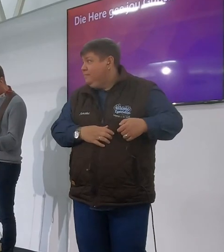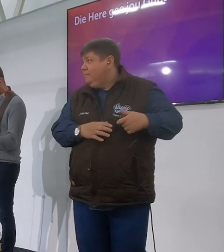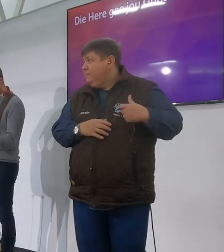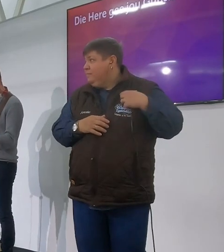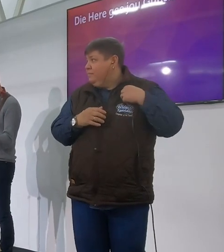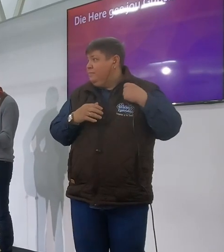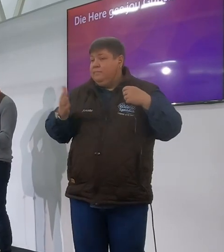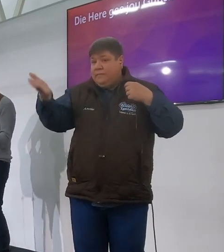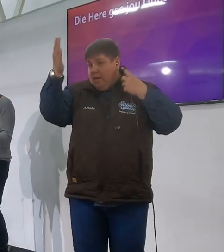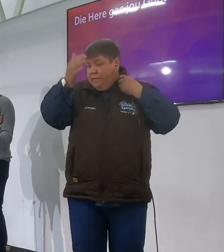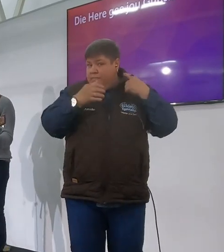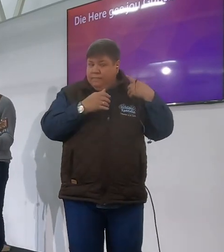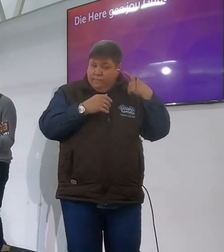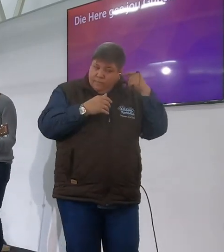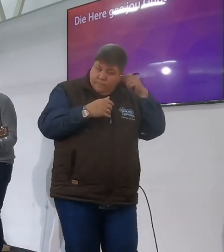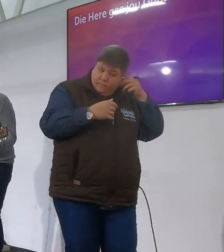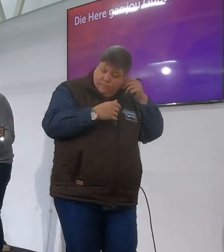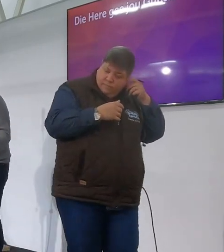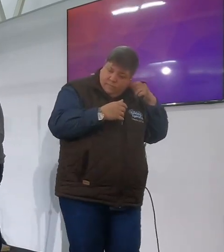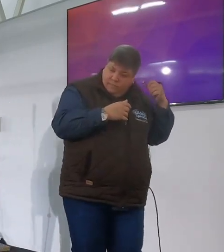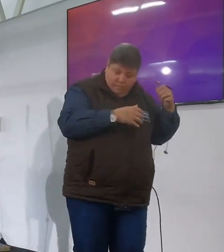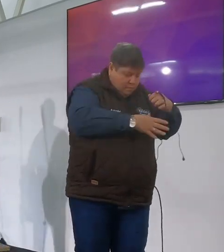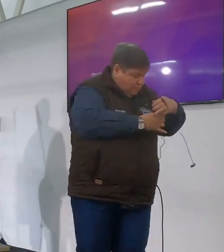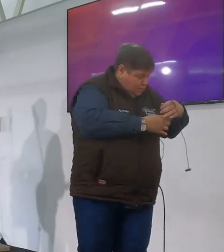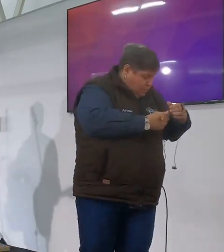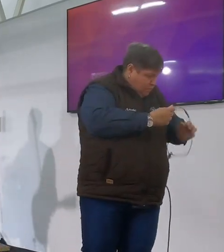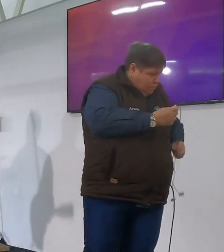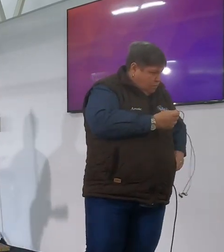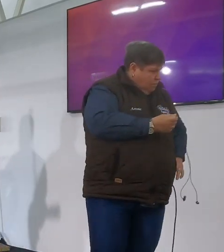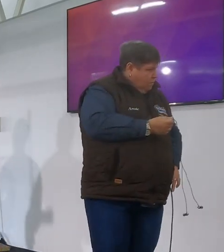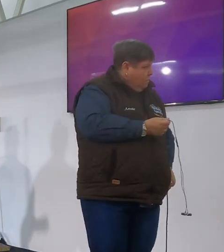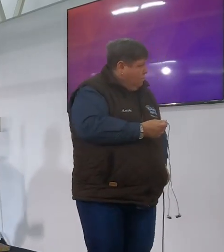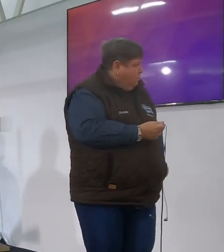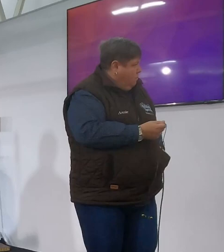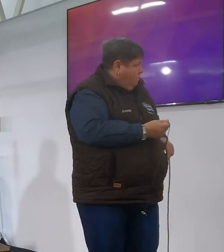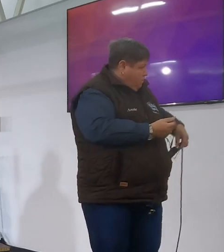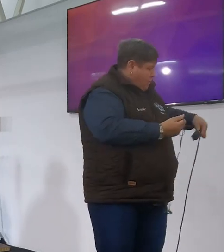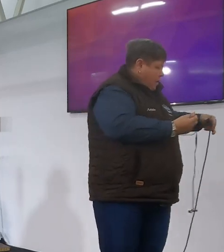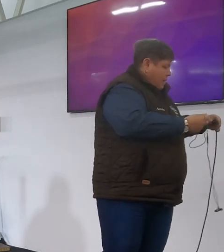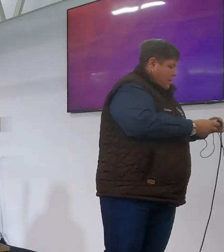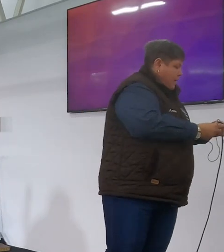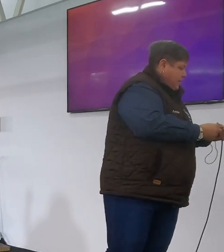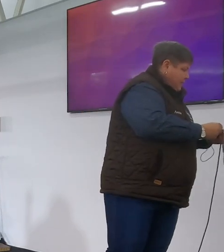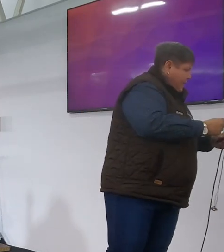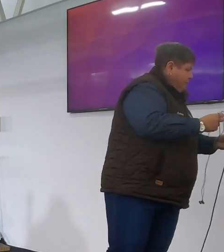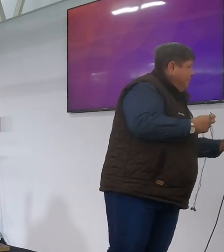kom ons staan kom ons staan kom ons staan en gaan ons die heren loof en prijs sammekene dankie